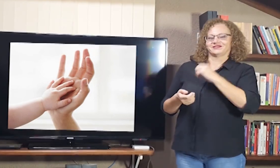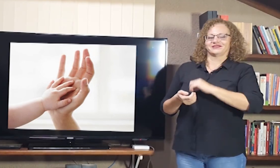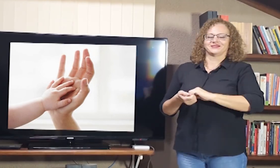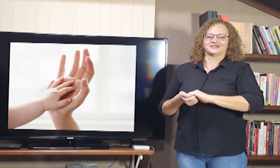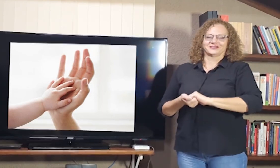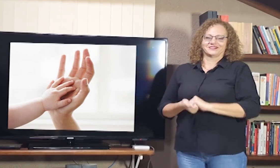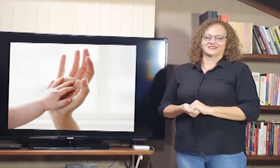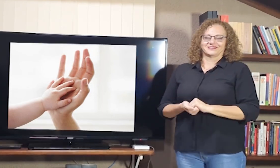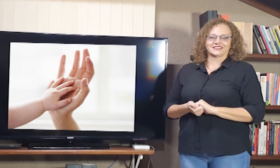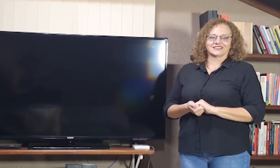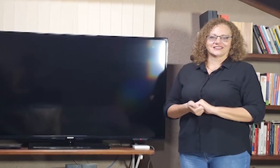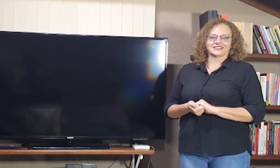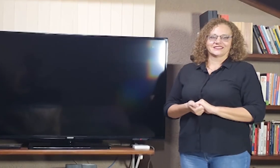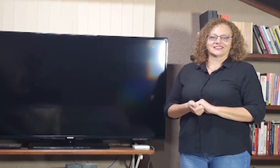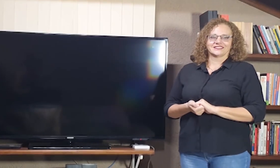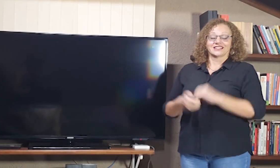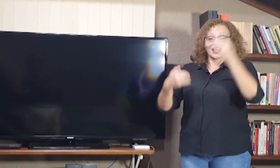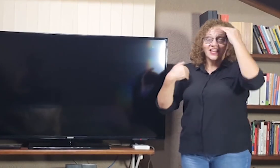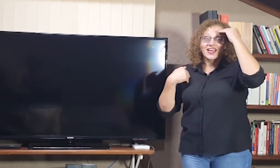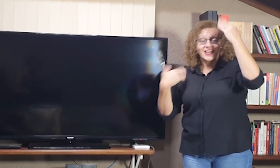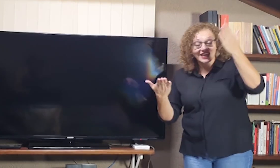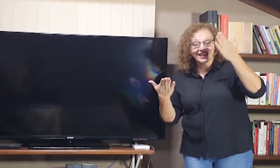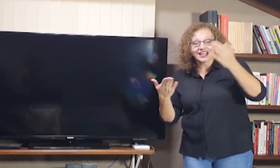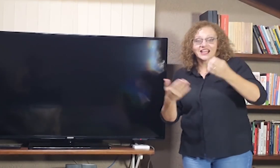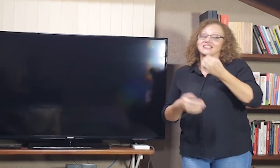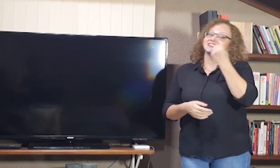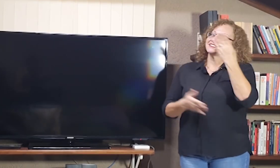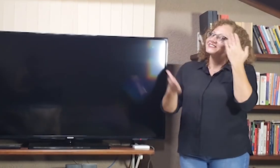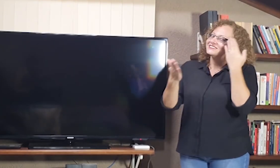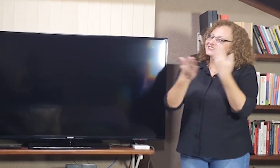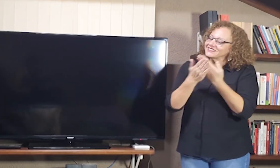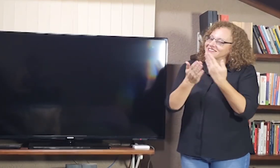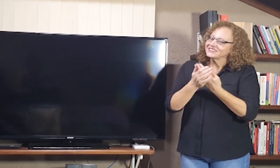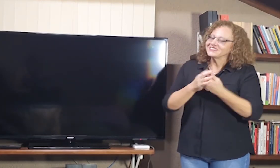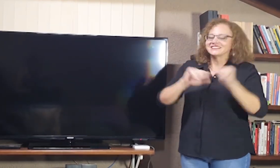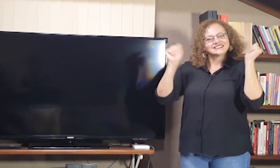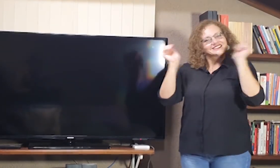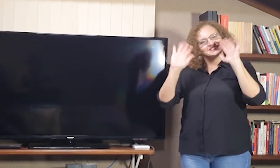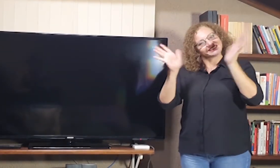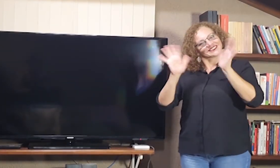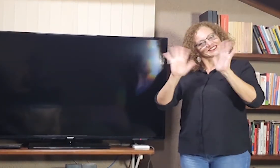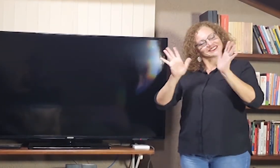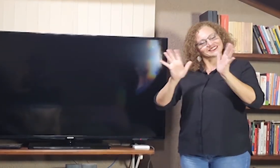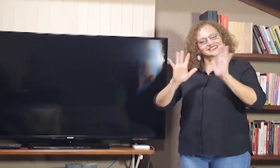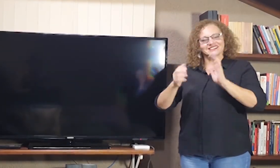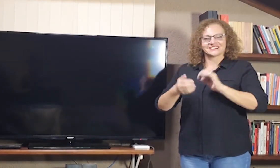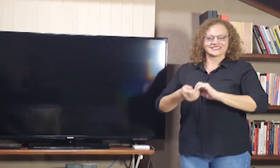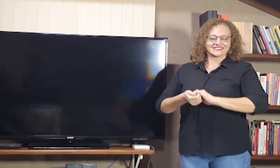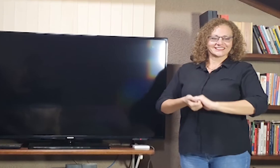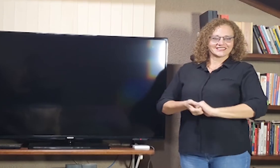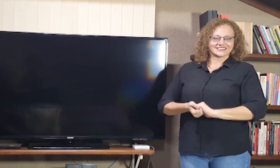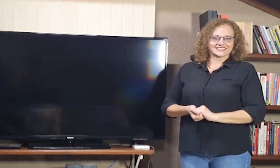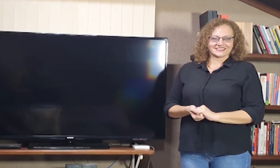E isso se dá, né? Isso valoriza a cultura surda. Então, muito obrigada. Até a próxima aula.